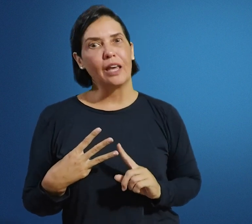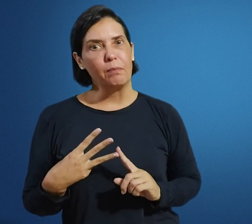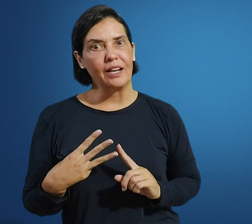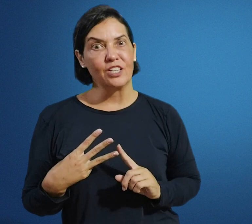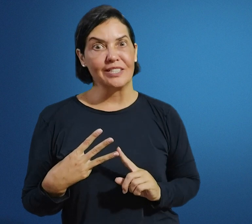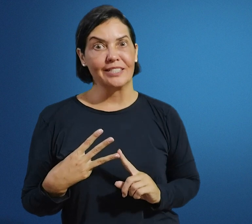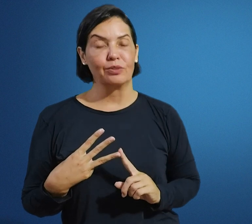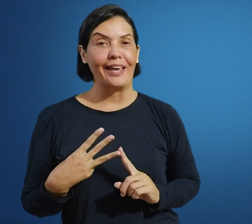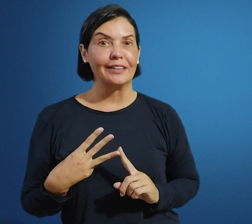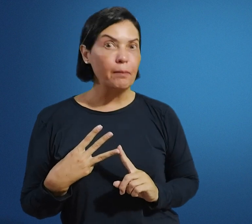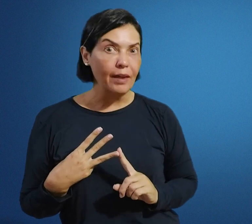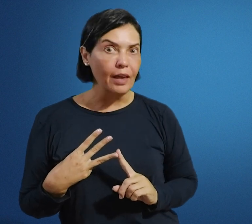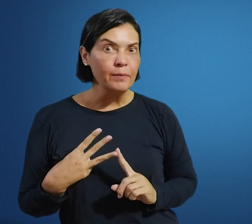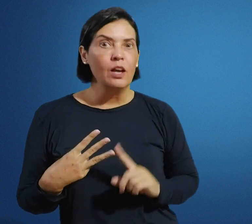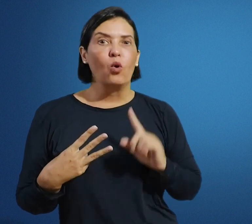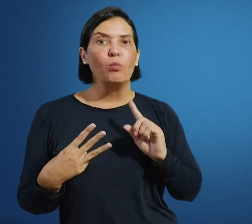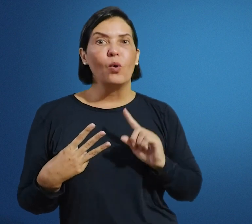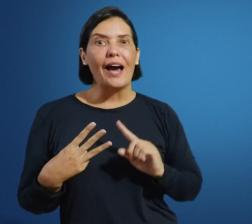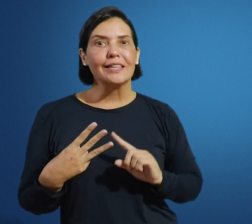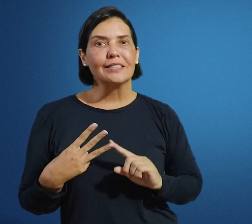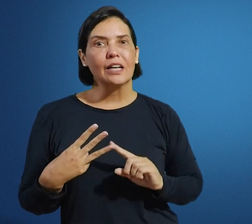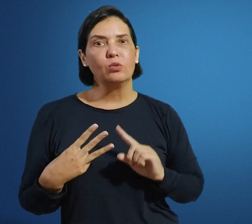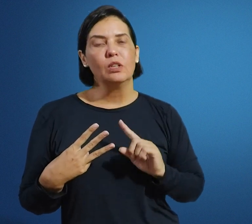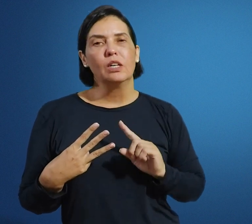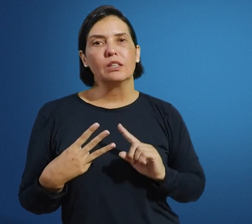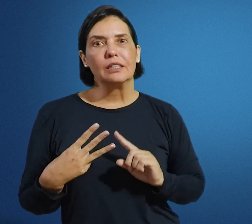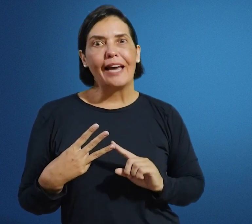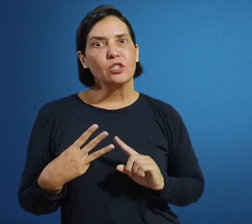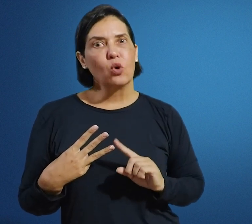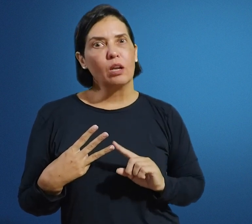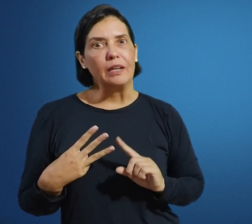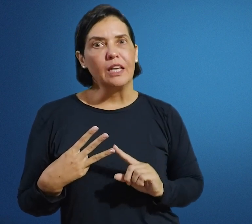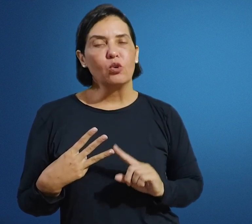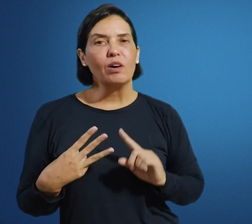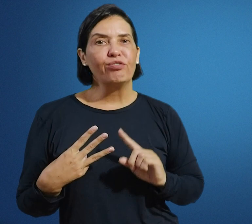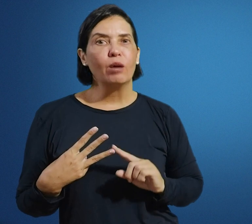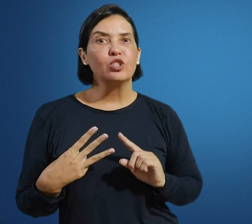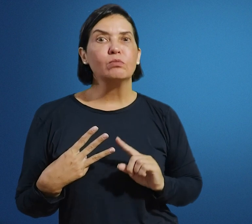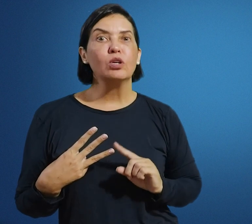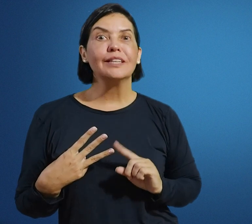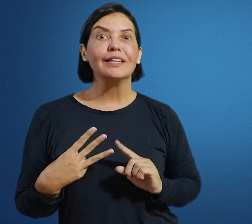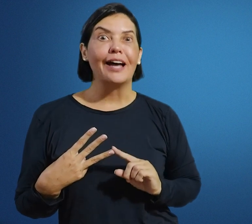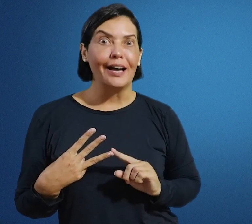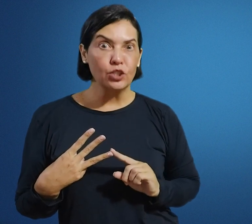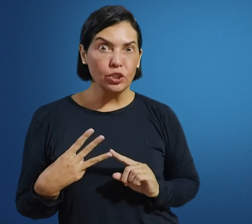lei pela legislação da LDB, como a questão da escola bilingu, uma forma de modalidade,